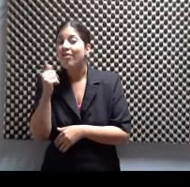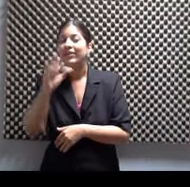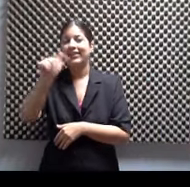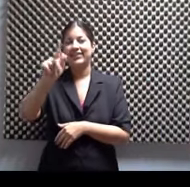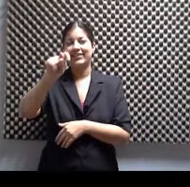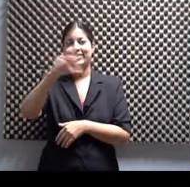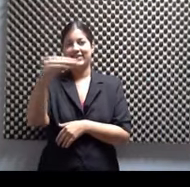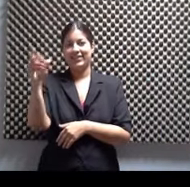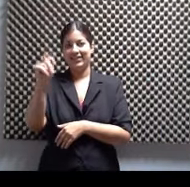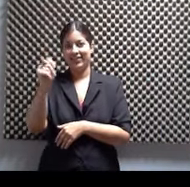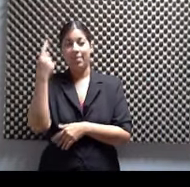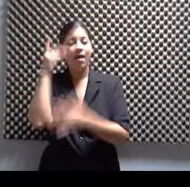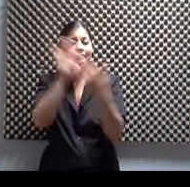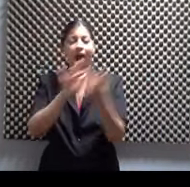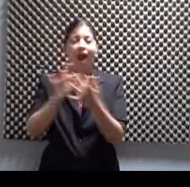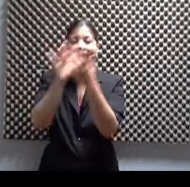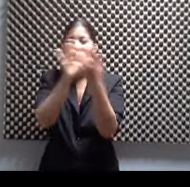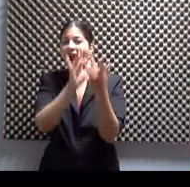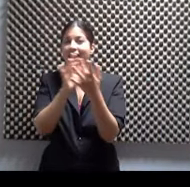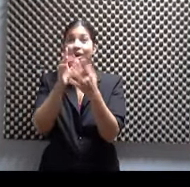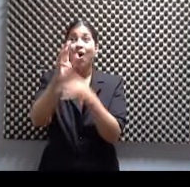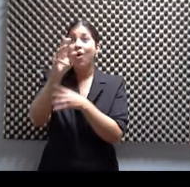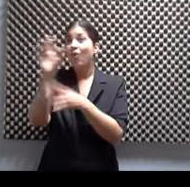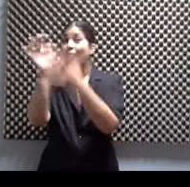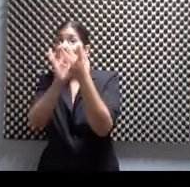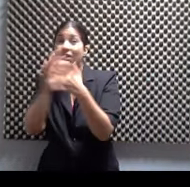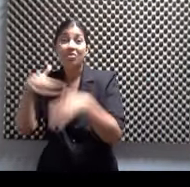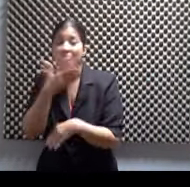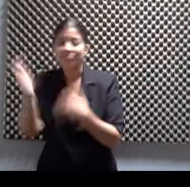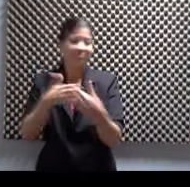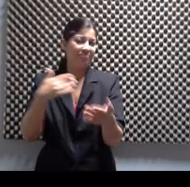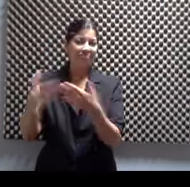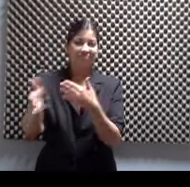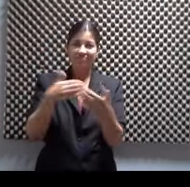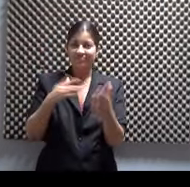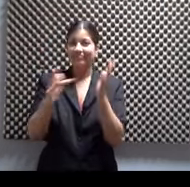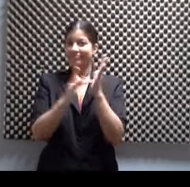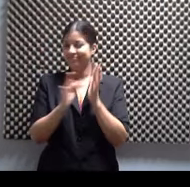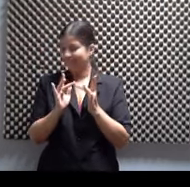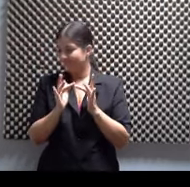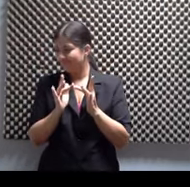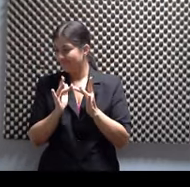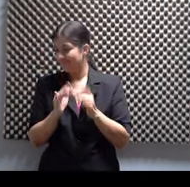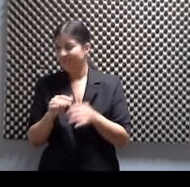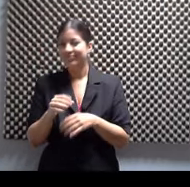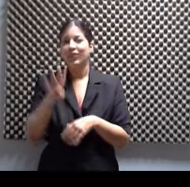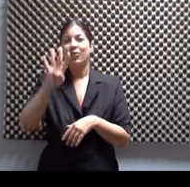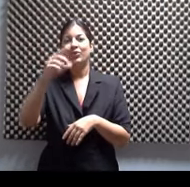conectarte donde quiera, con o sin Wi-Fi, en la red 4G más avanzada. AT&T. Detalles en la prensa.